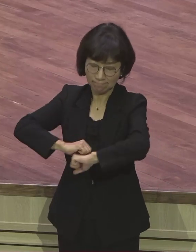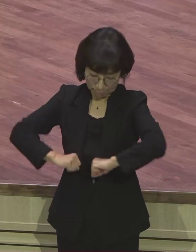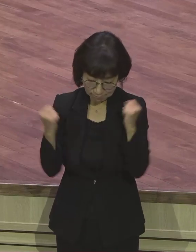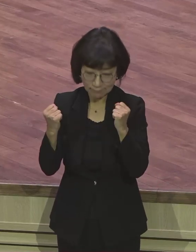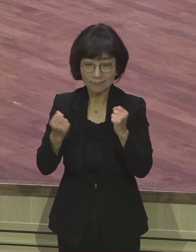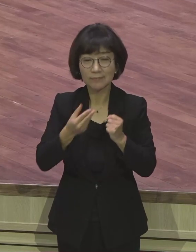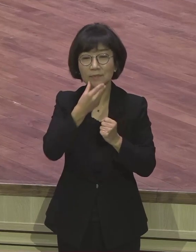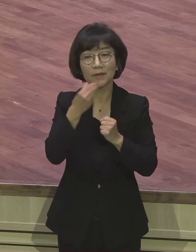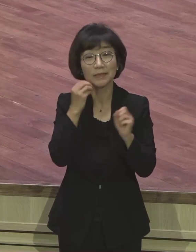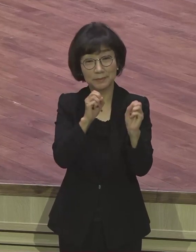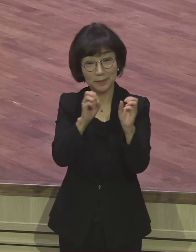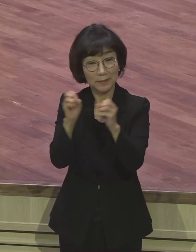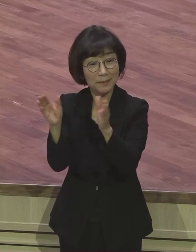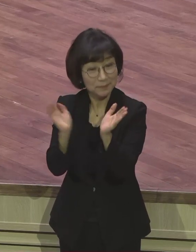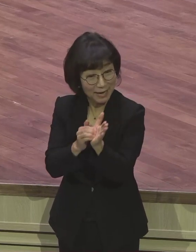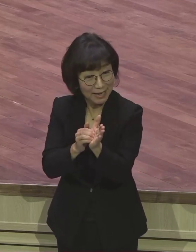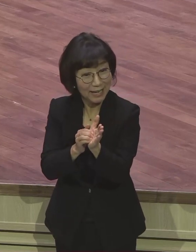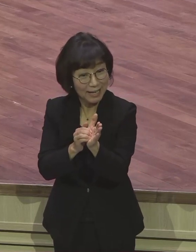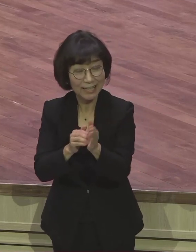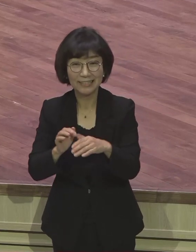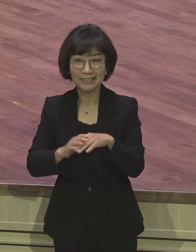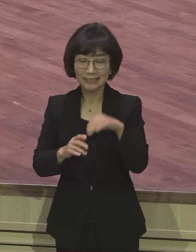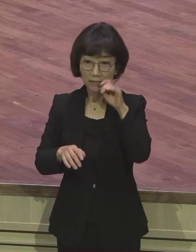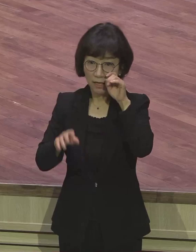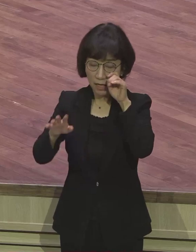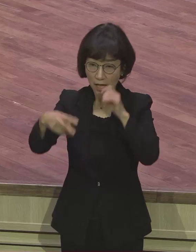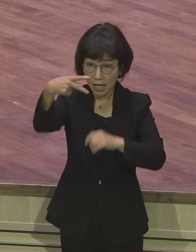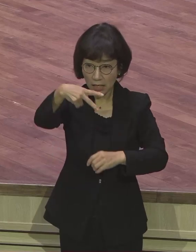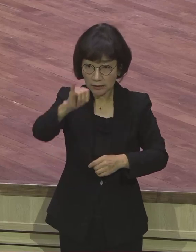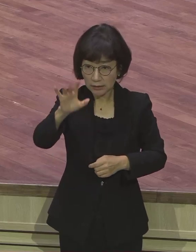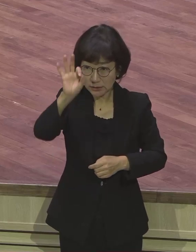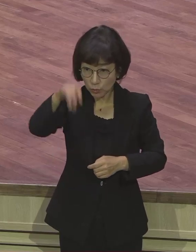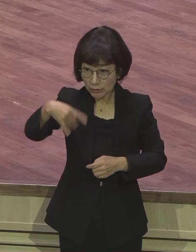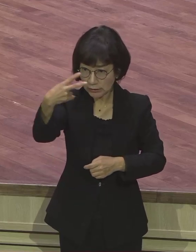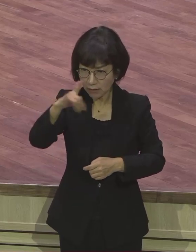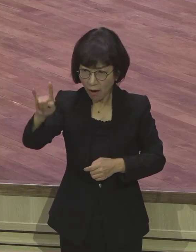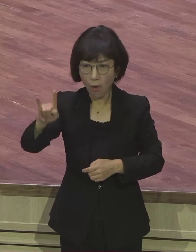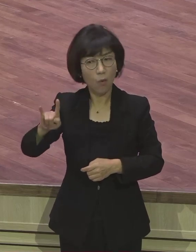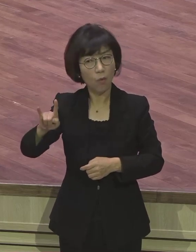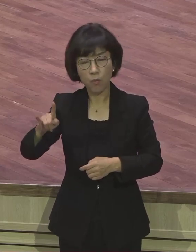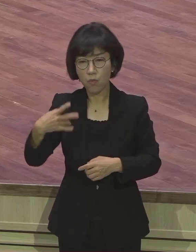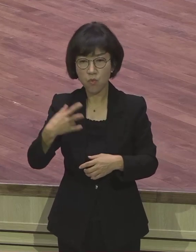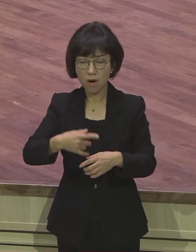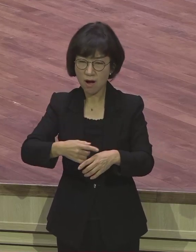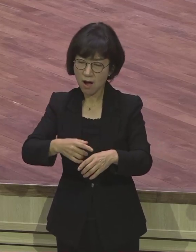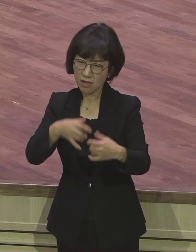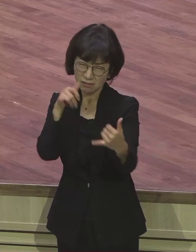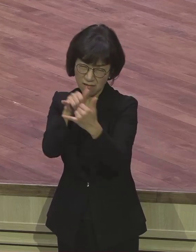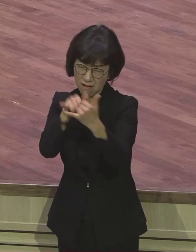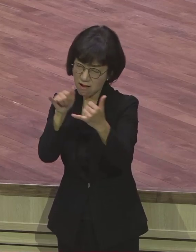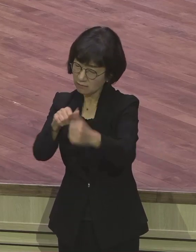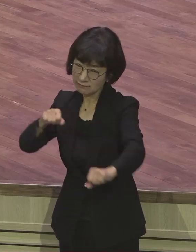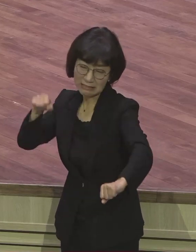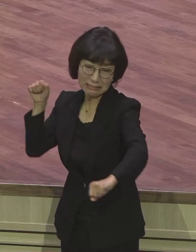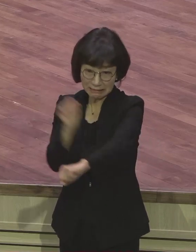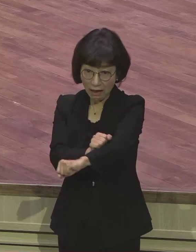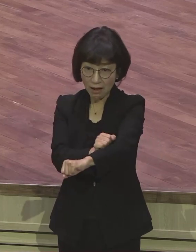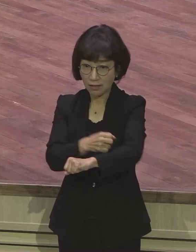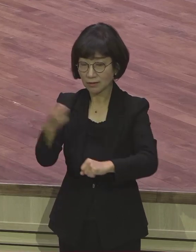당시 로마 시대는 최정예 부대라고 그랬어요. 무사들만 그렇게 구성된 것이 아니라 지식적, 사상적으로